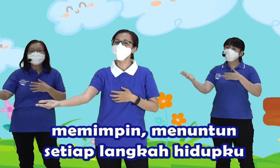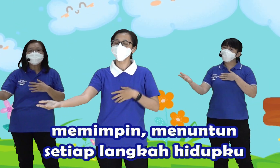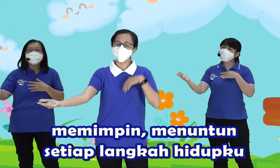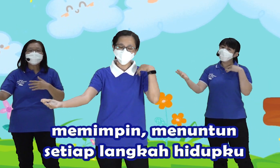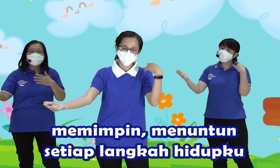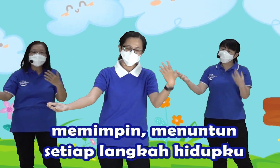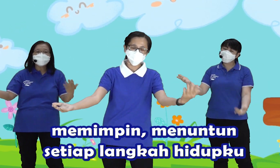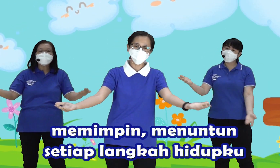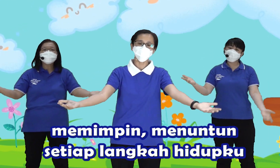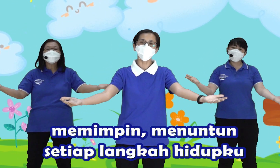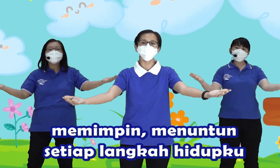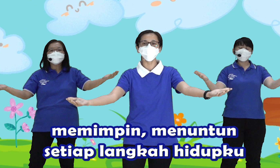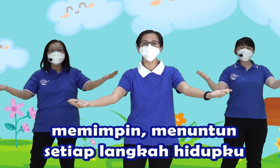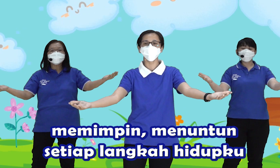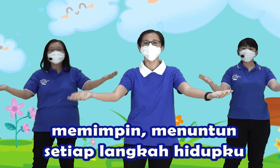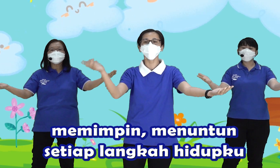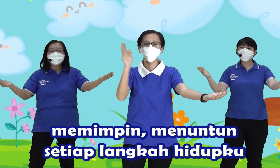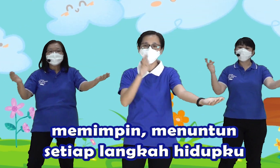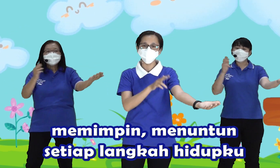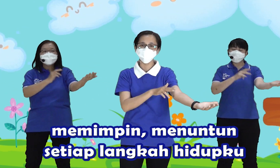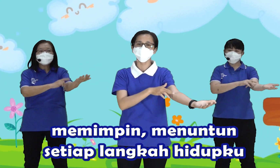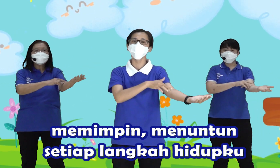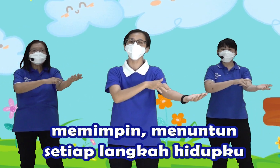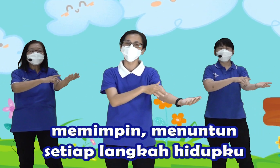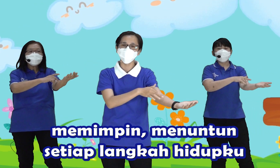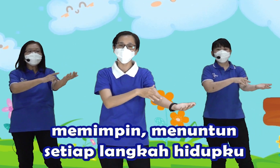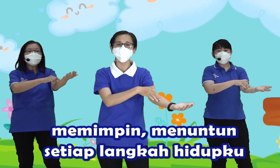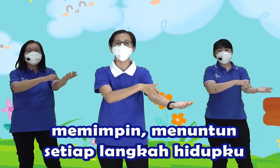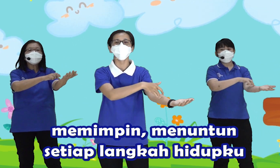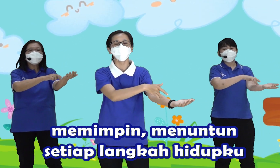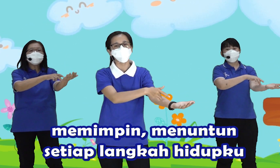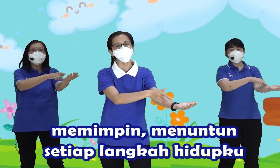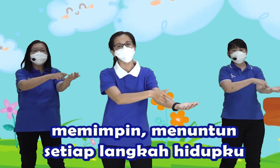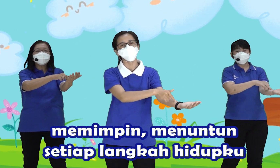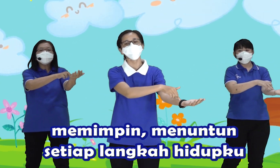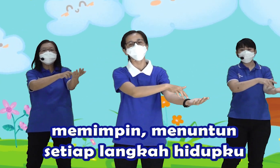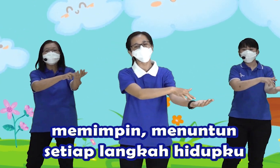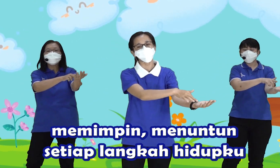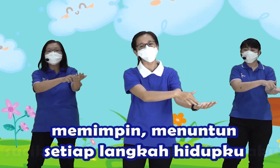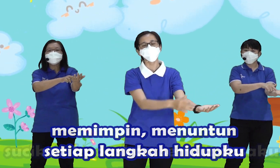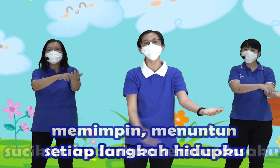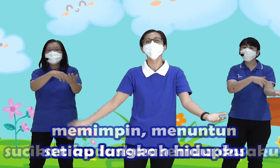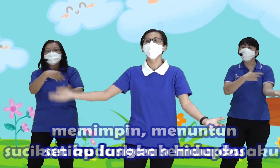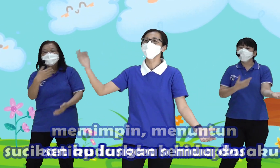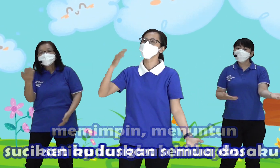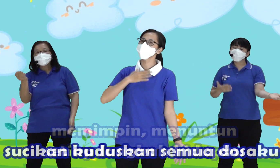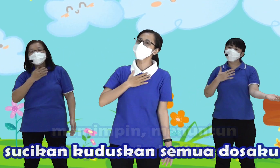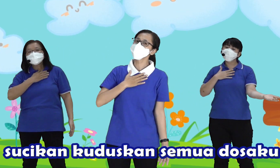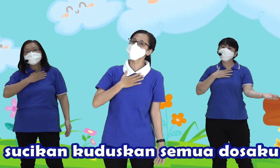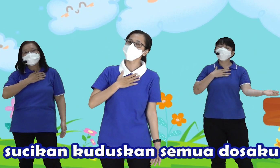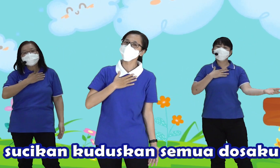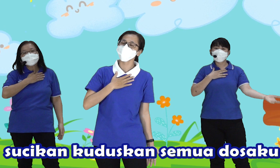Memimpin, menuntun Setiap langkah hidupku